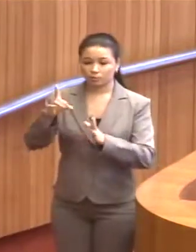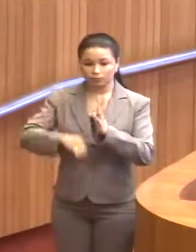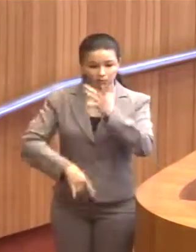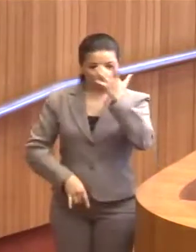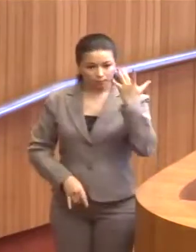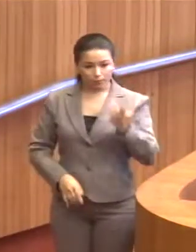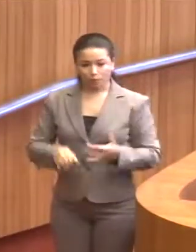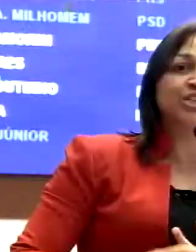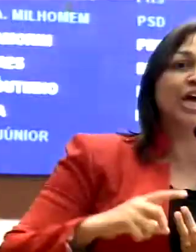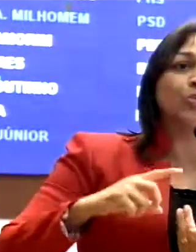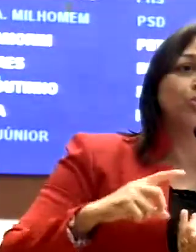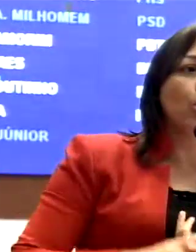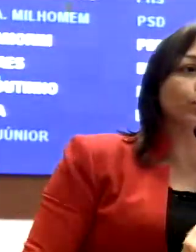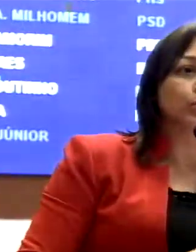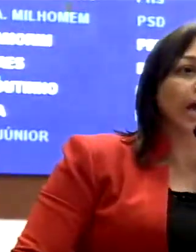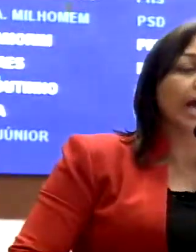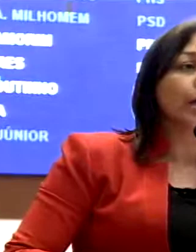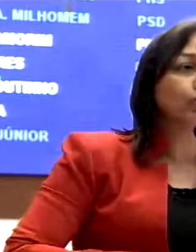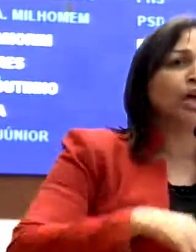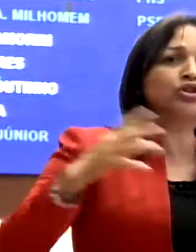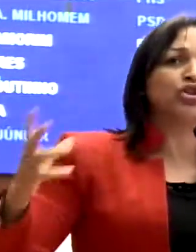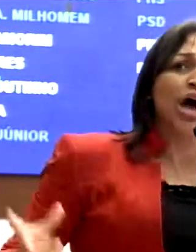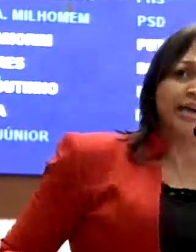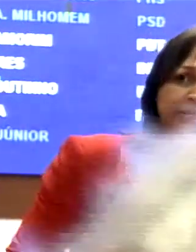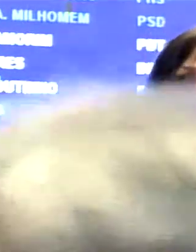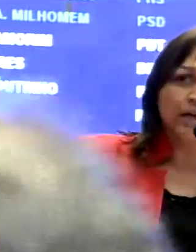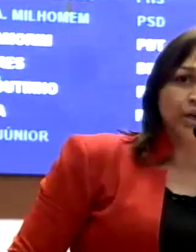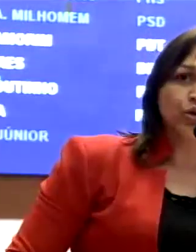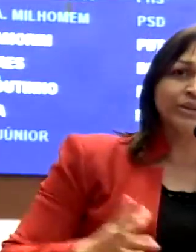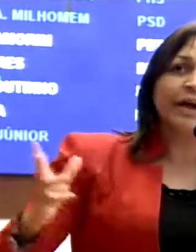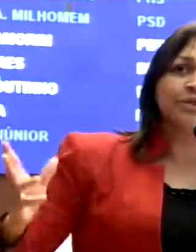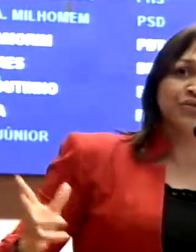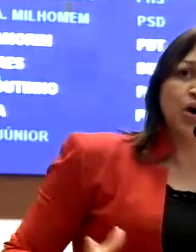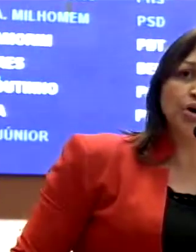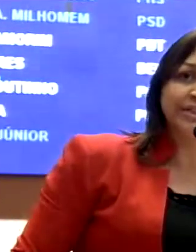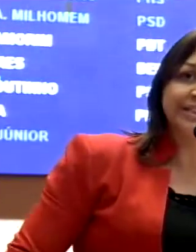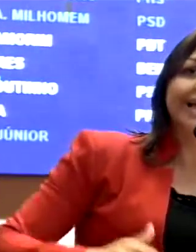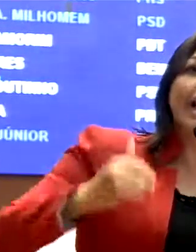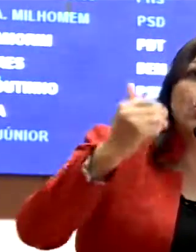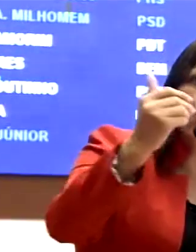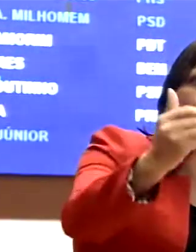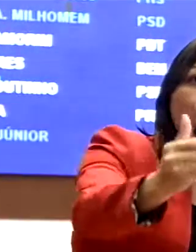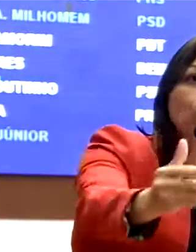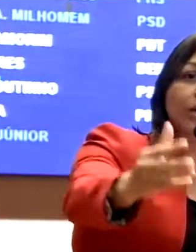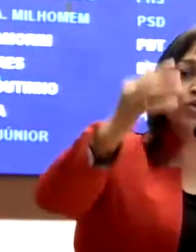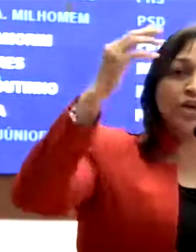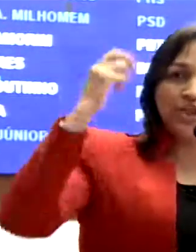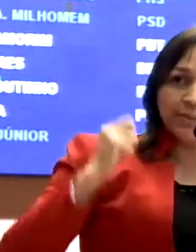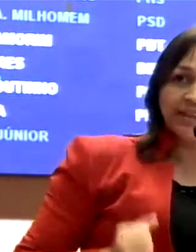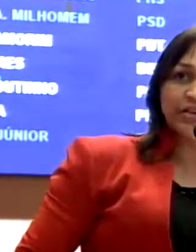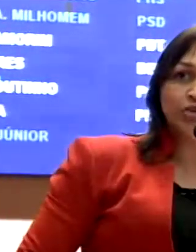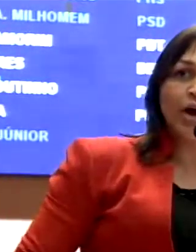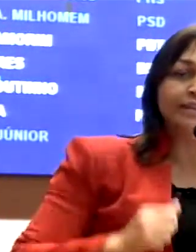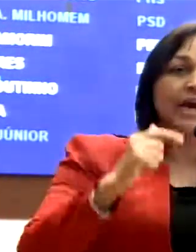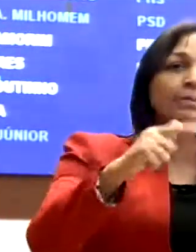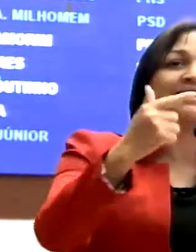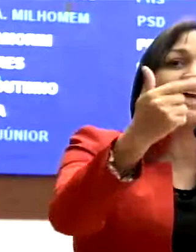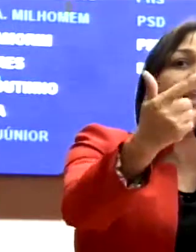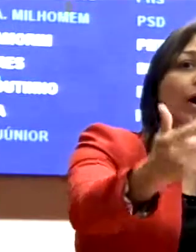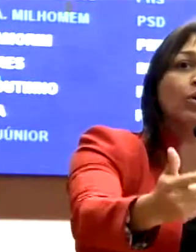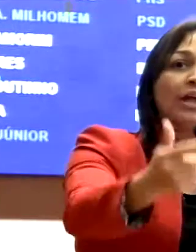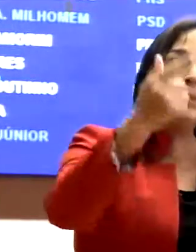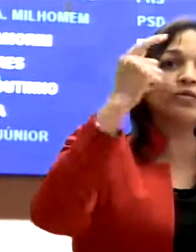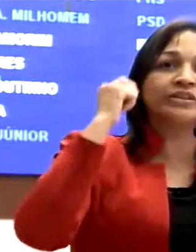desta Casa, a OAB, o Ministério Público, não é? Todos nós juntamos forças, cada um com as suas limitações,